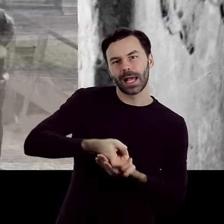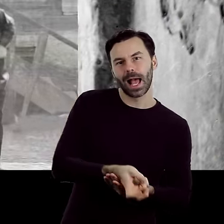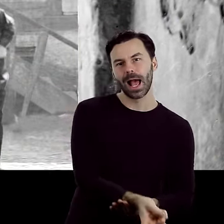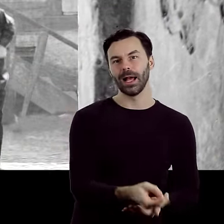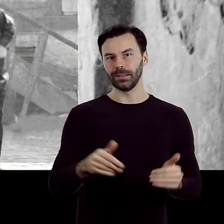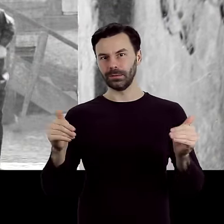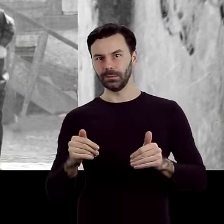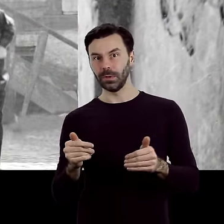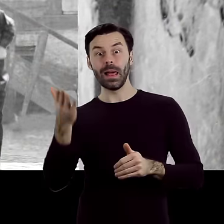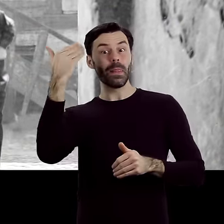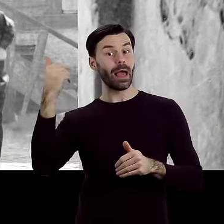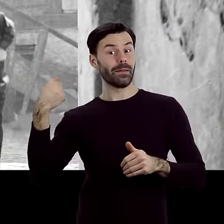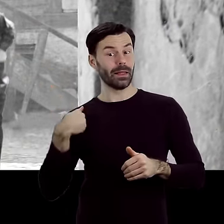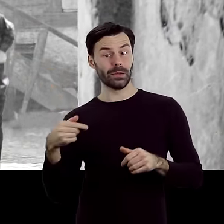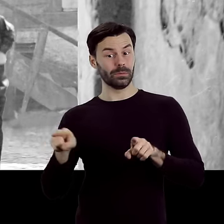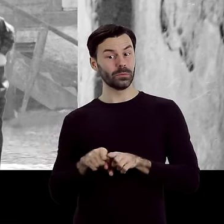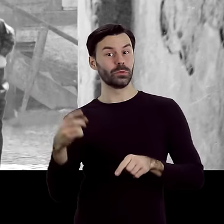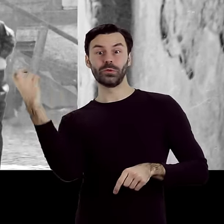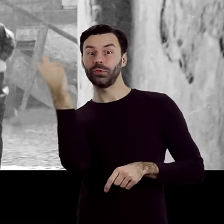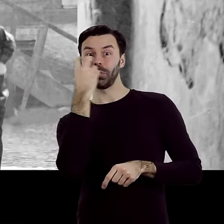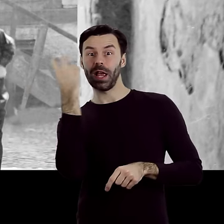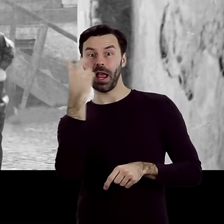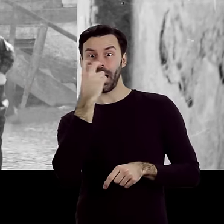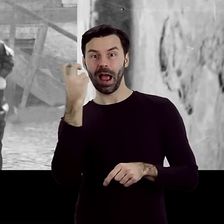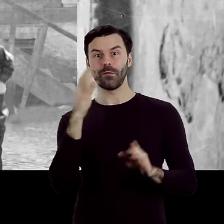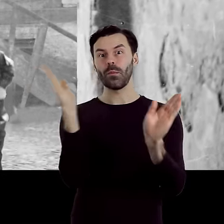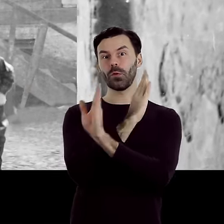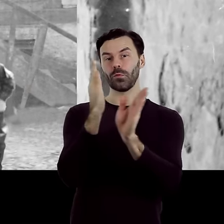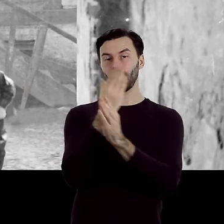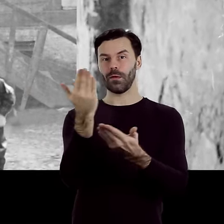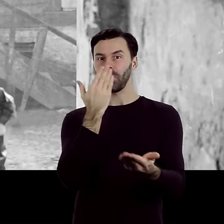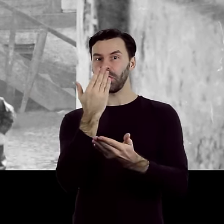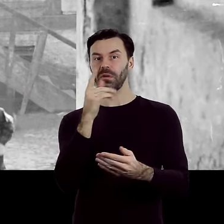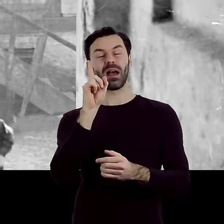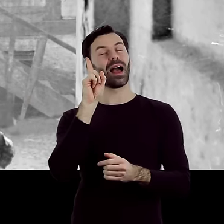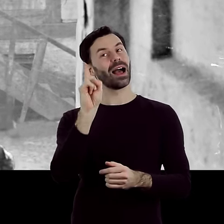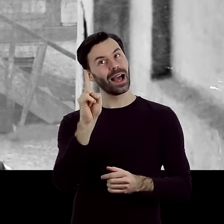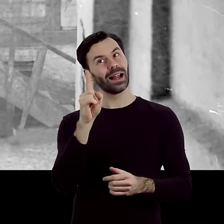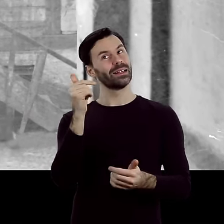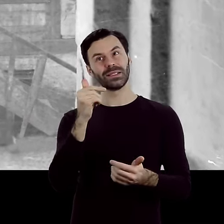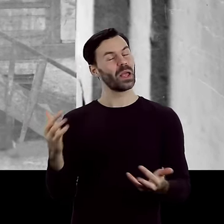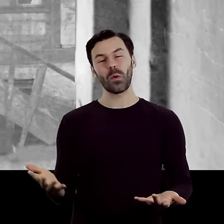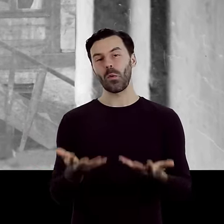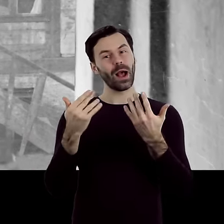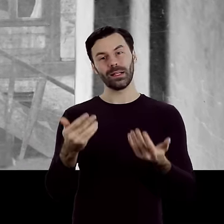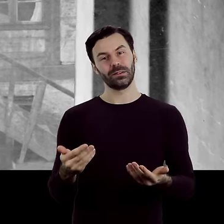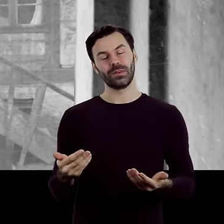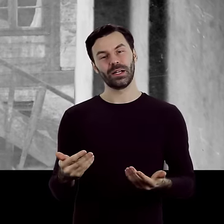terenu w Dolinie Łódki dodawał malowniczości podwórkom przy tej ulicy, ale na pewno nie ułatwiał życia ubogiej ludności.